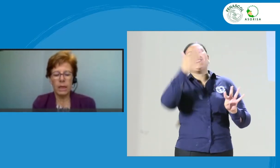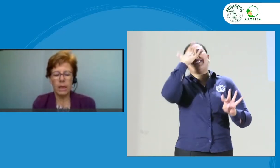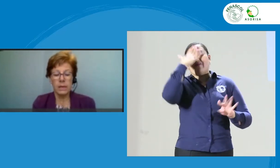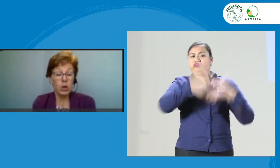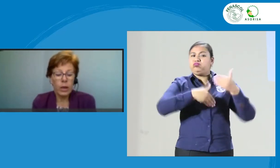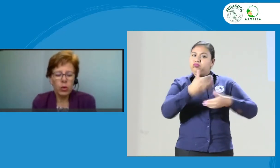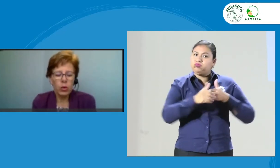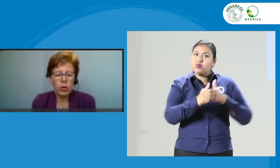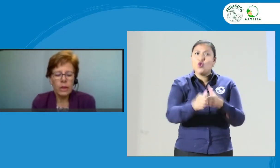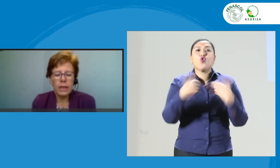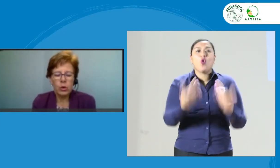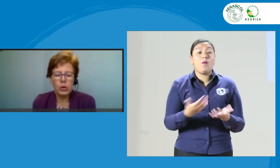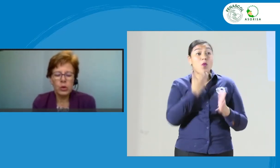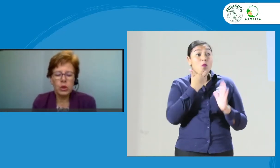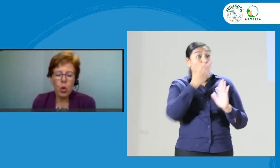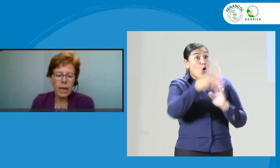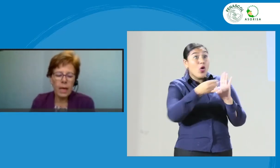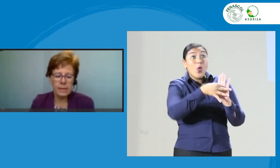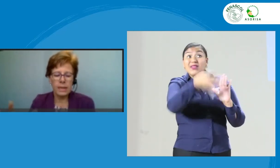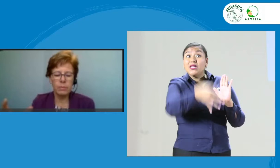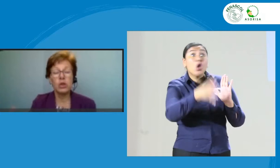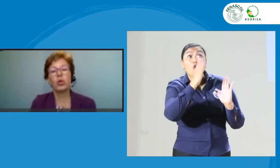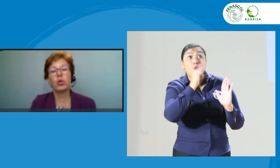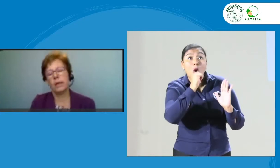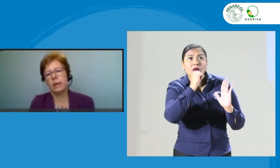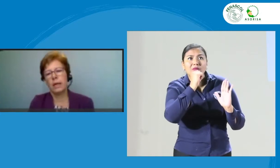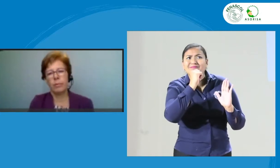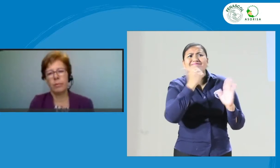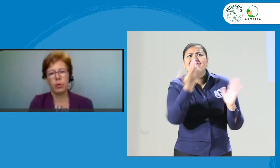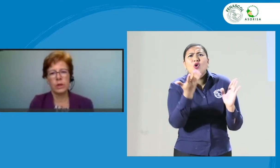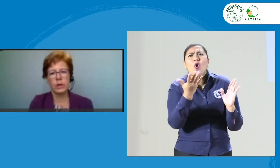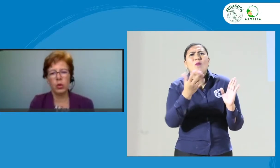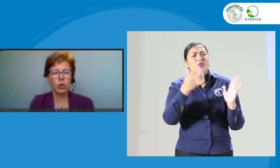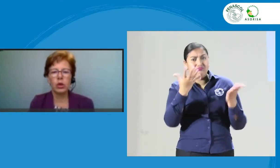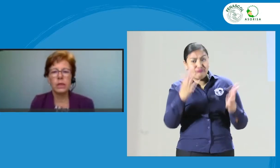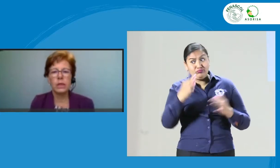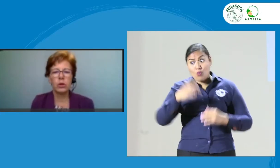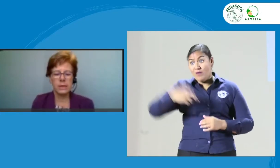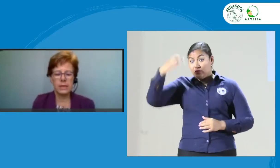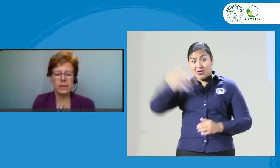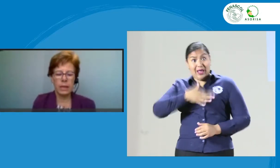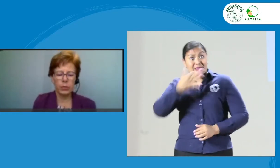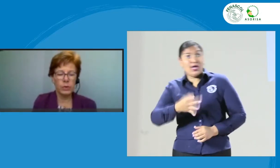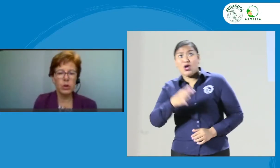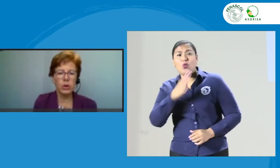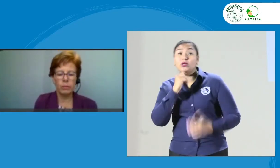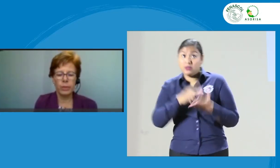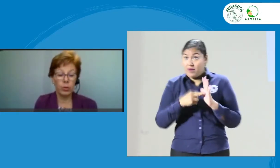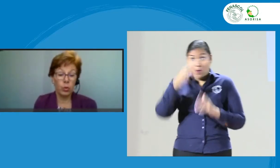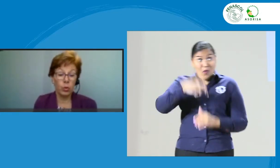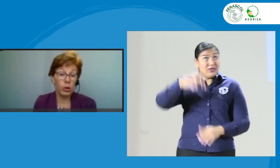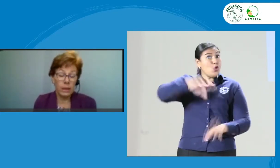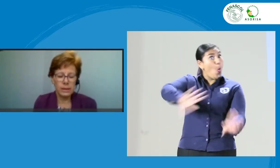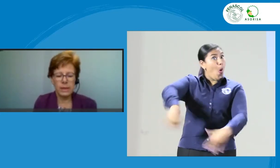Si no hay código de ética, entonces no hay esa dimensión ética de la profesión. No quiero decir que no exista la profesión, pero no tiene esa